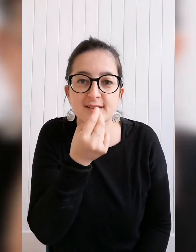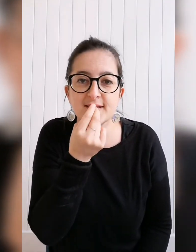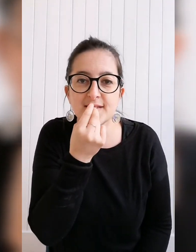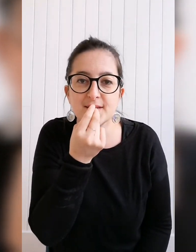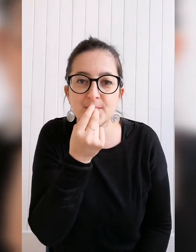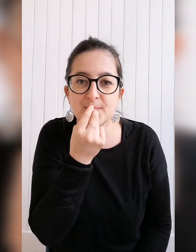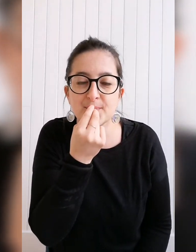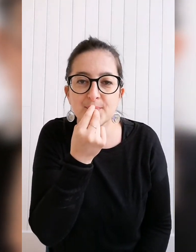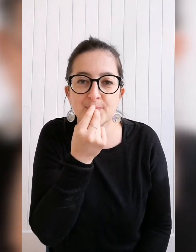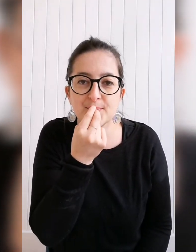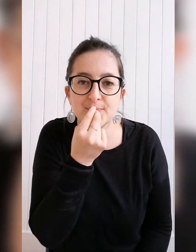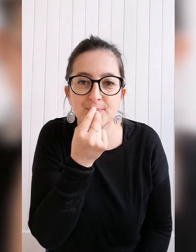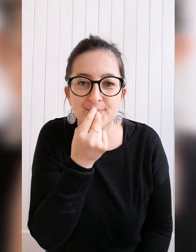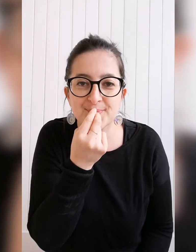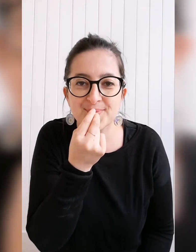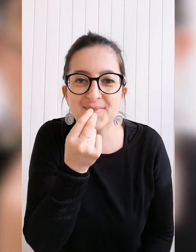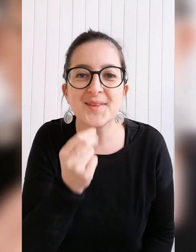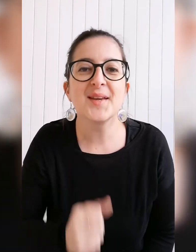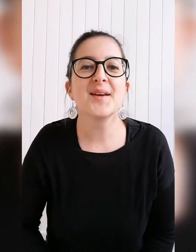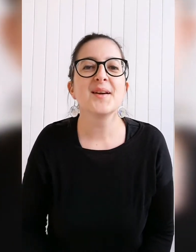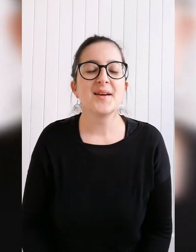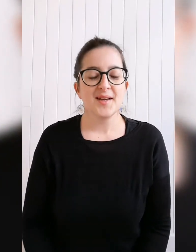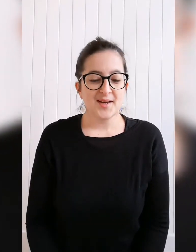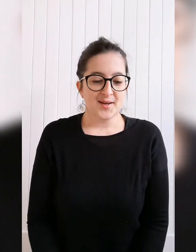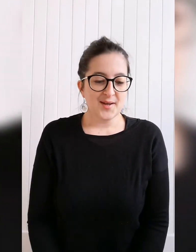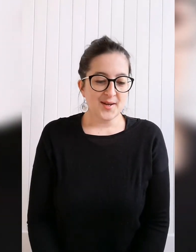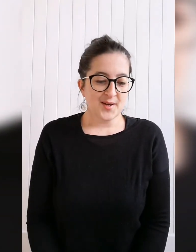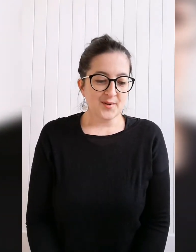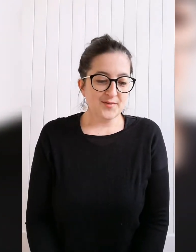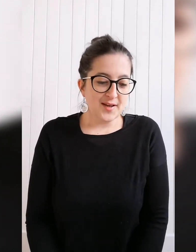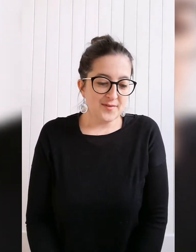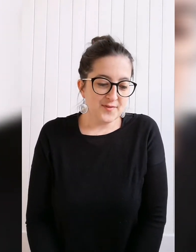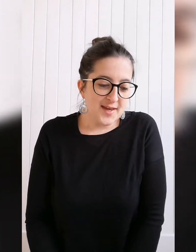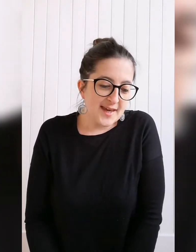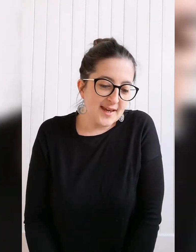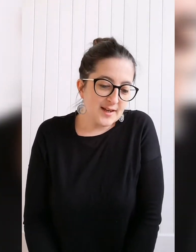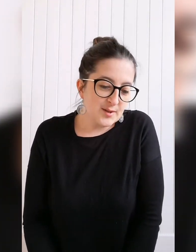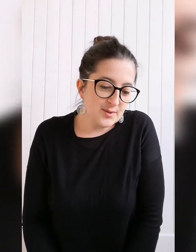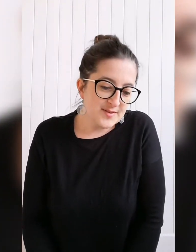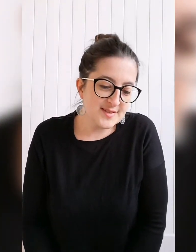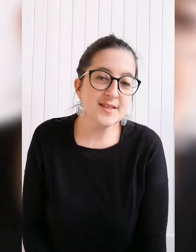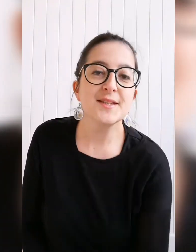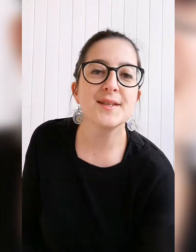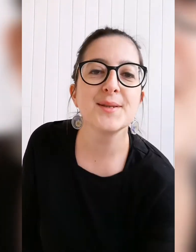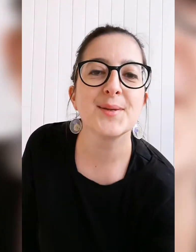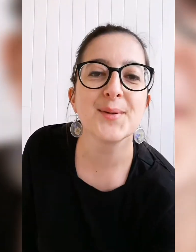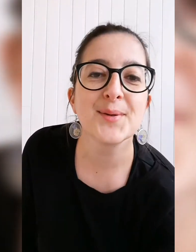tétine ? On va faire le signe…